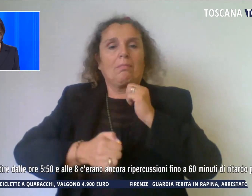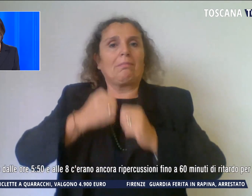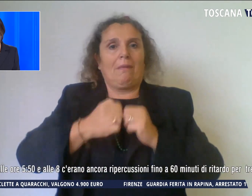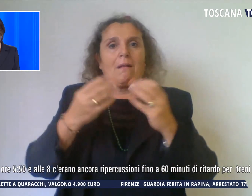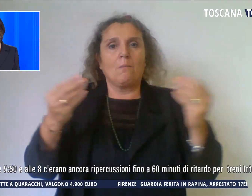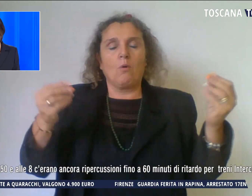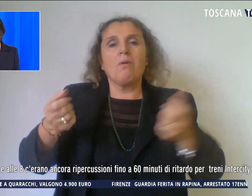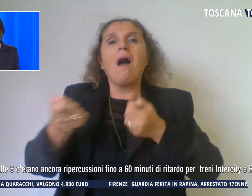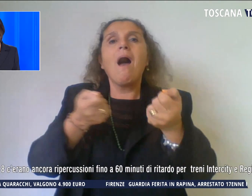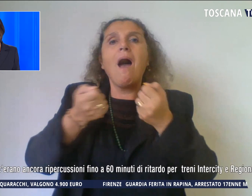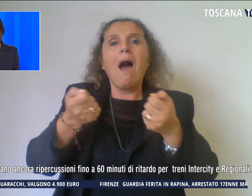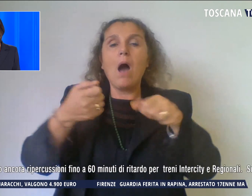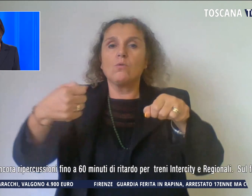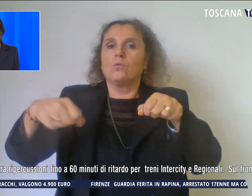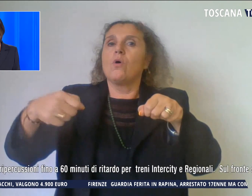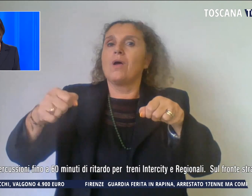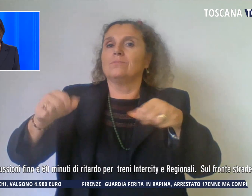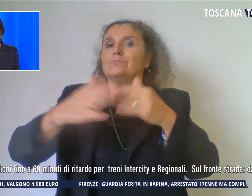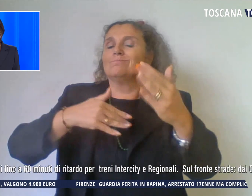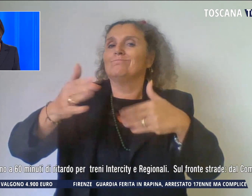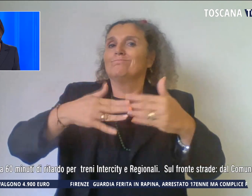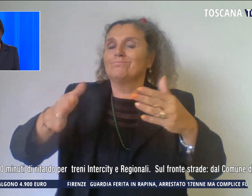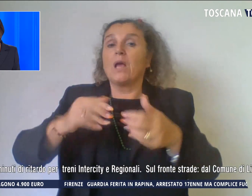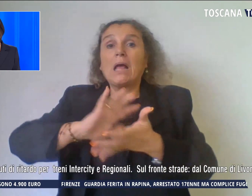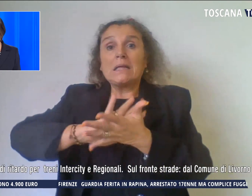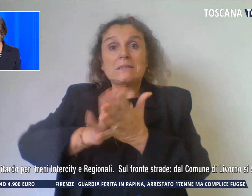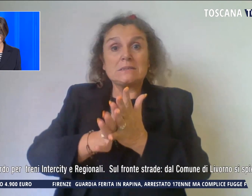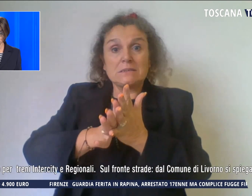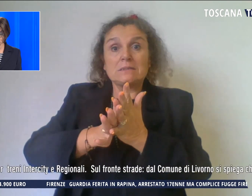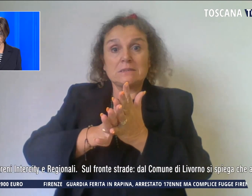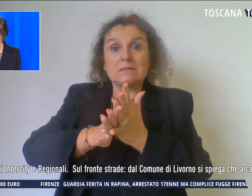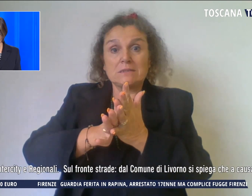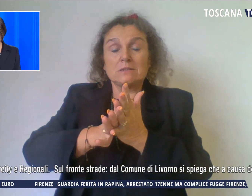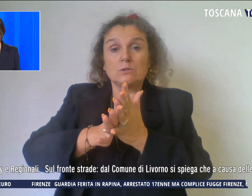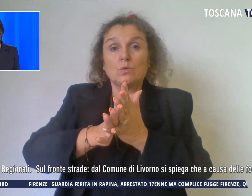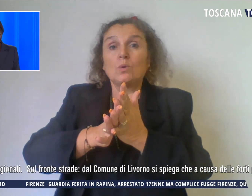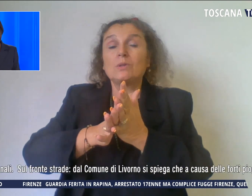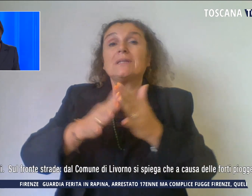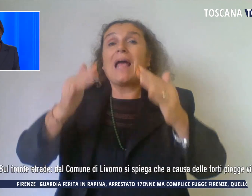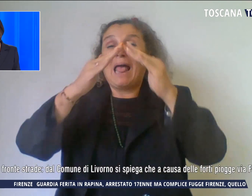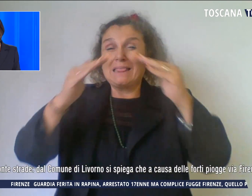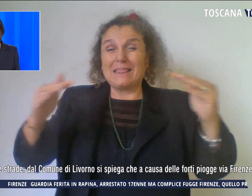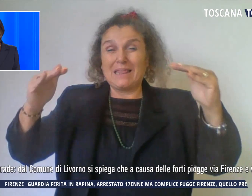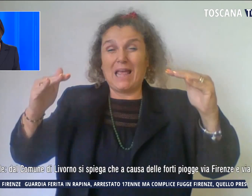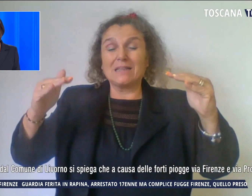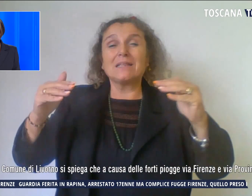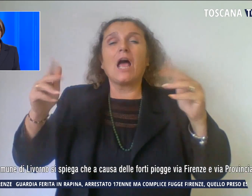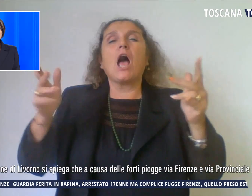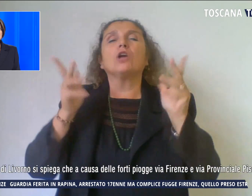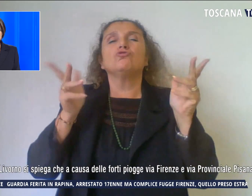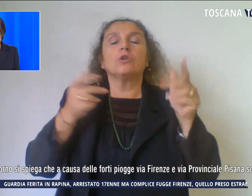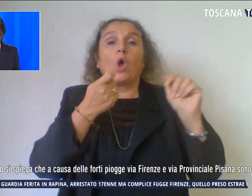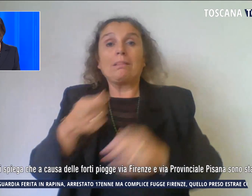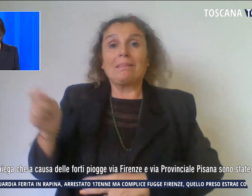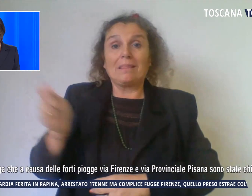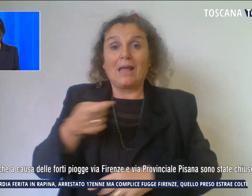auto e a strutture. Distrutta la tendostruttura di un circolo del tennis e danni anche al campo